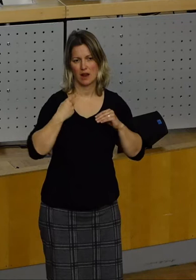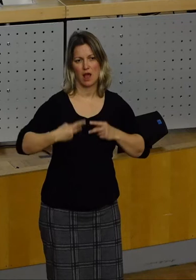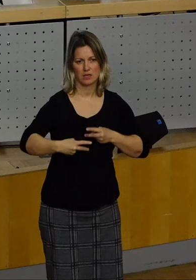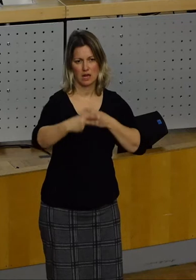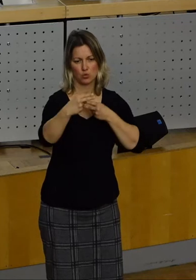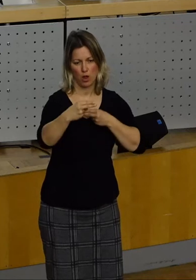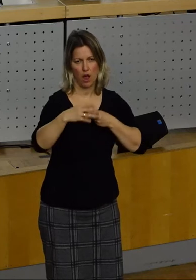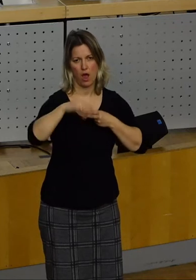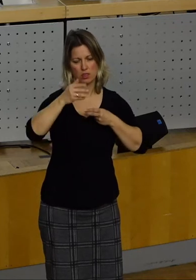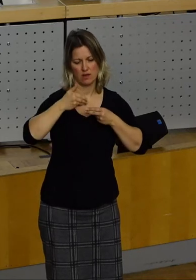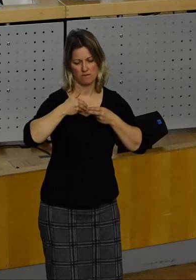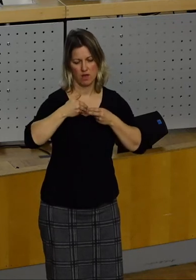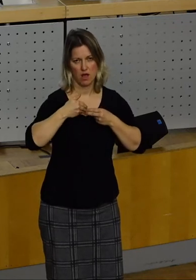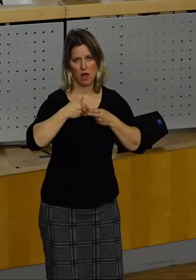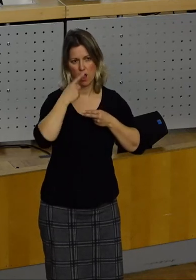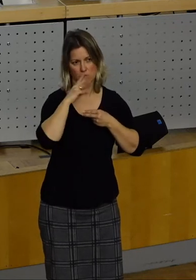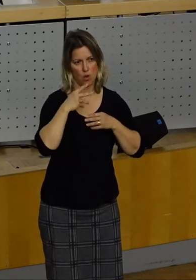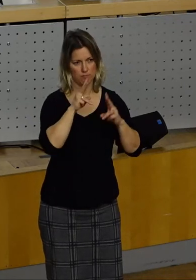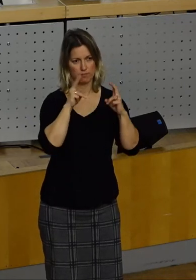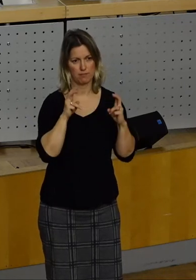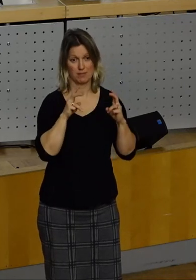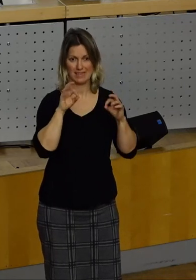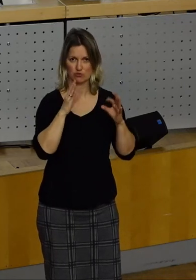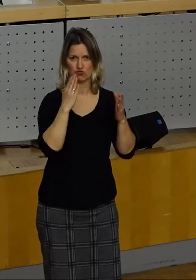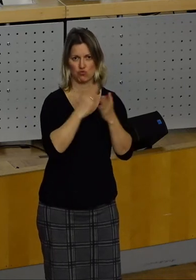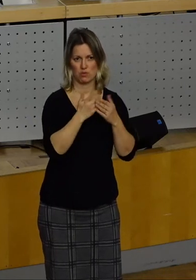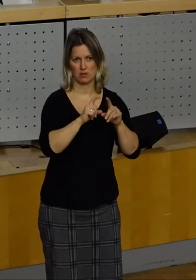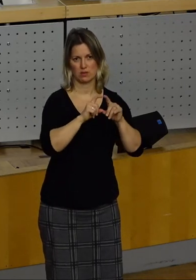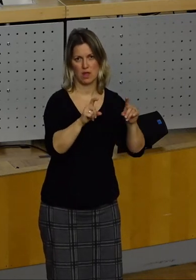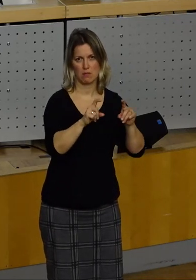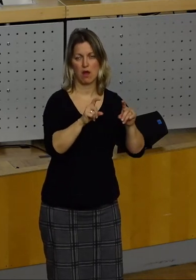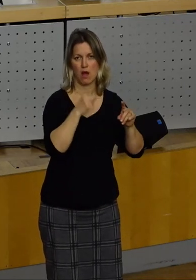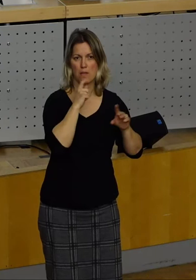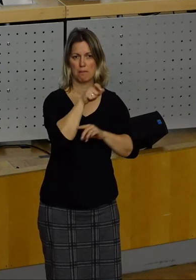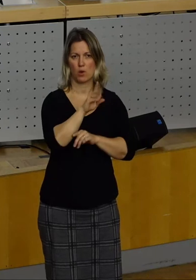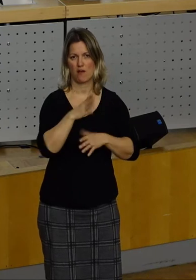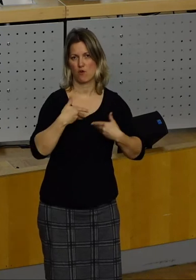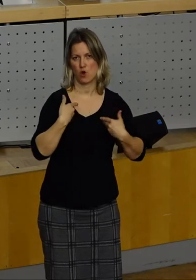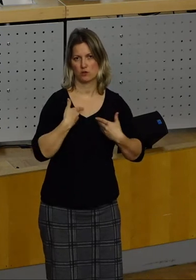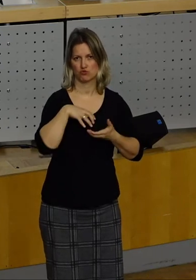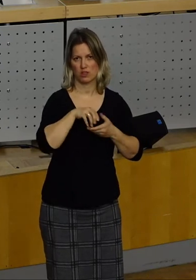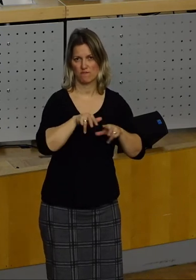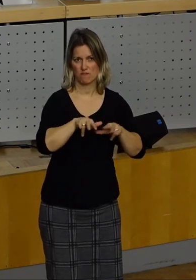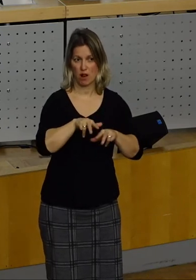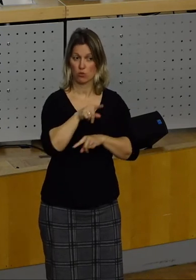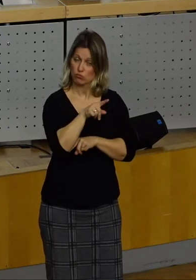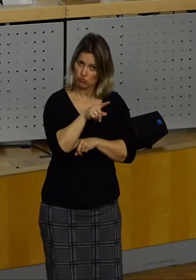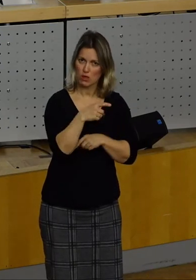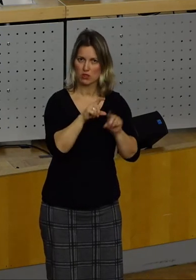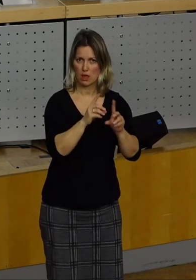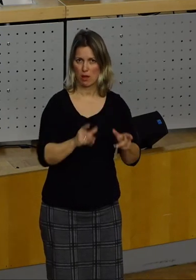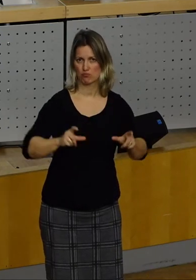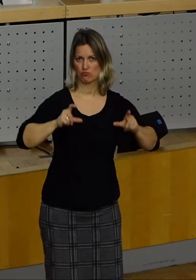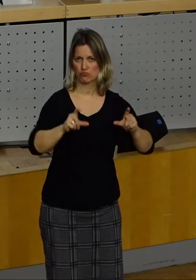hier im Rat sitzen, dass dieses Thema bürgerfreundliche Stadtverwaltung aufgegriffen wird. Für uns